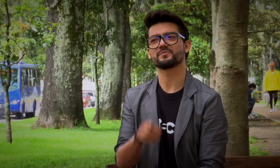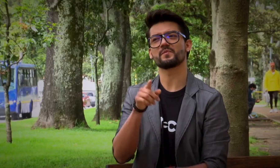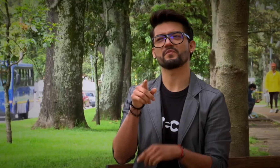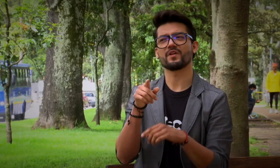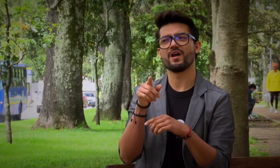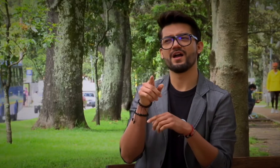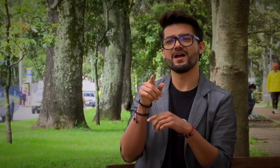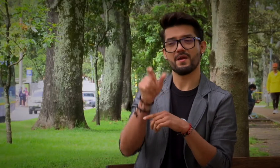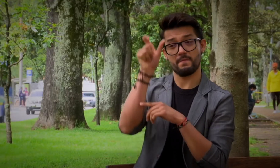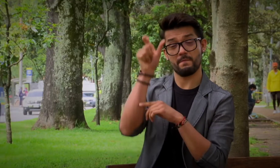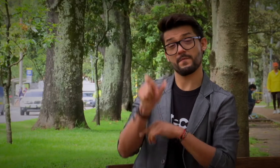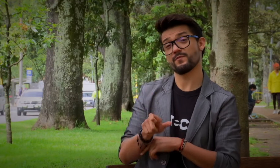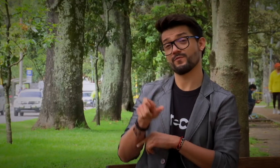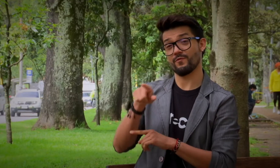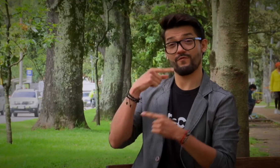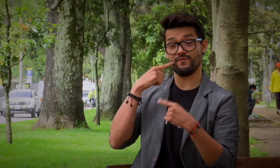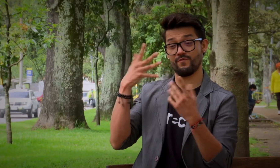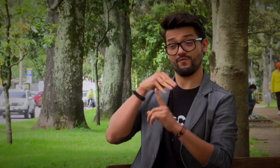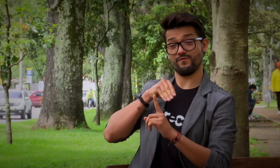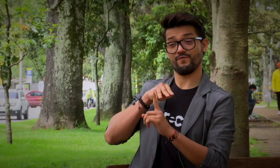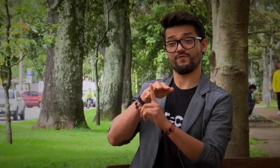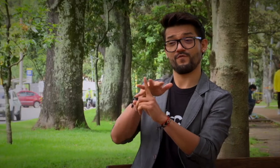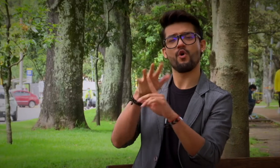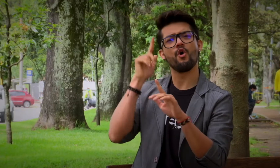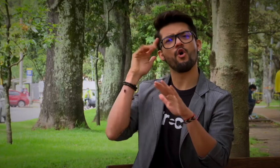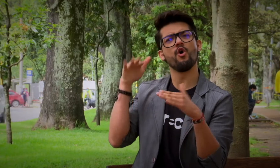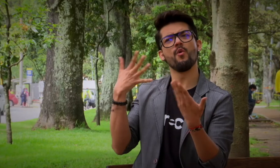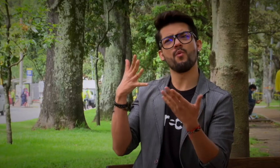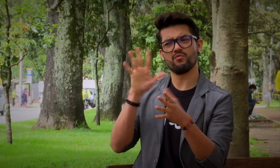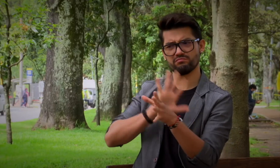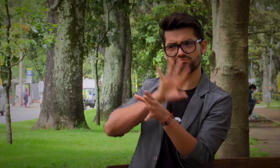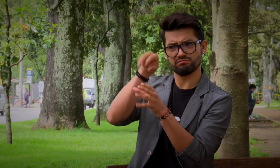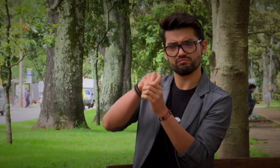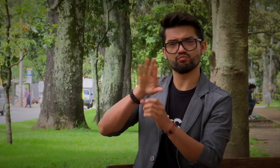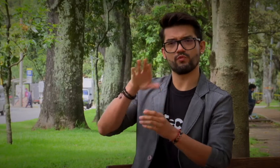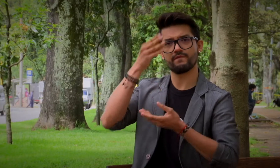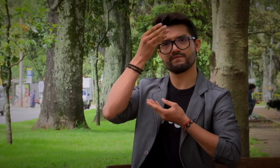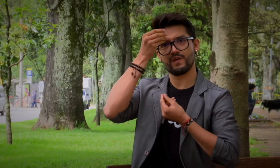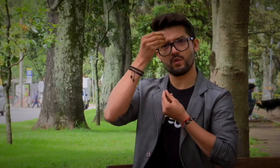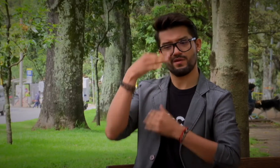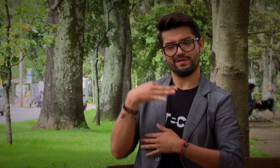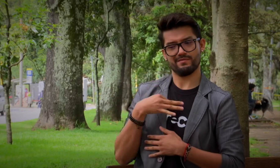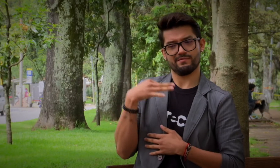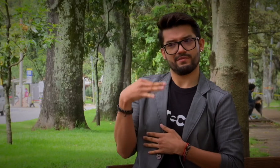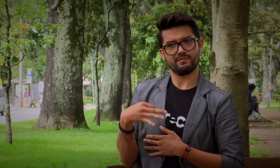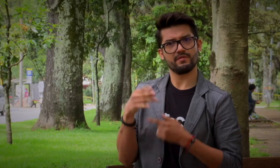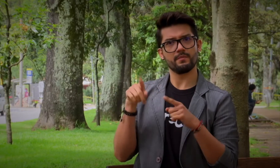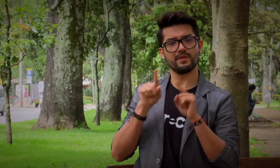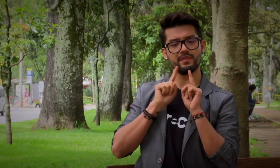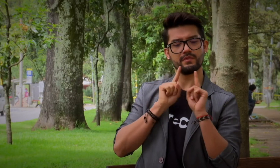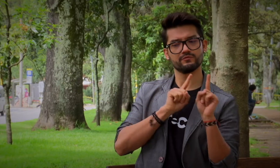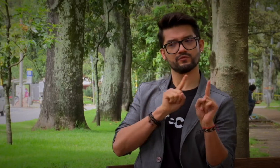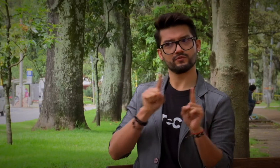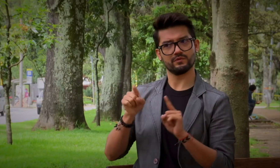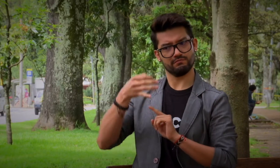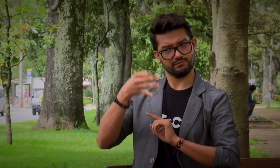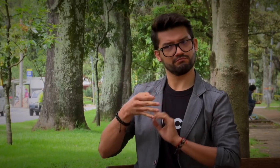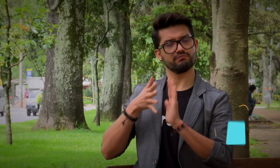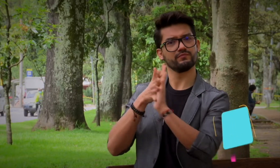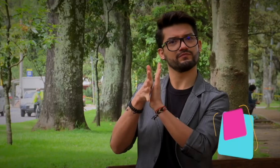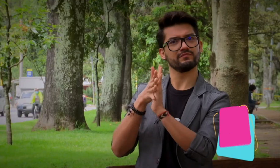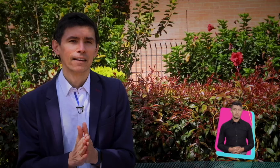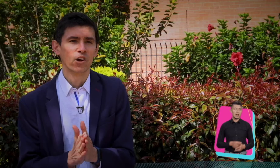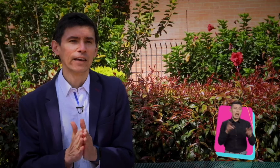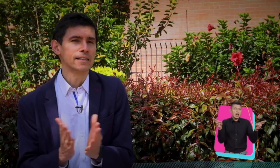En este campo siento que hay una delgada línea. ¿Qué pasa con la ética de un influenciador? ¿Allí qué pasa? ¿Qué sería